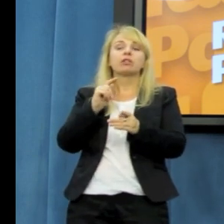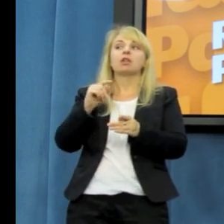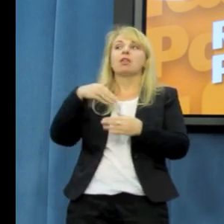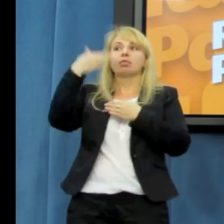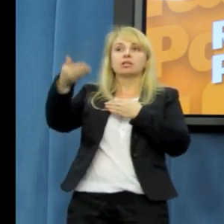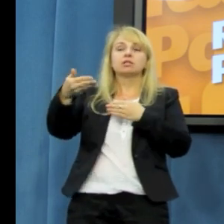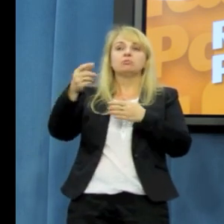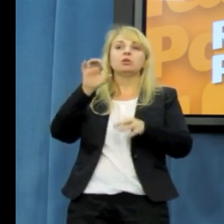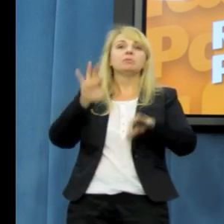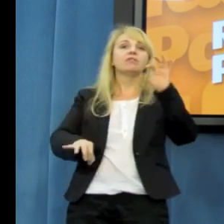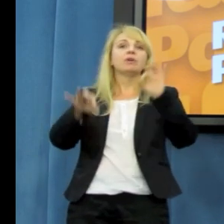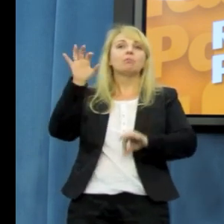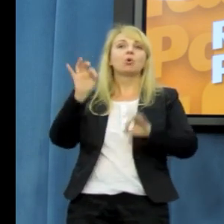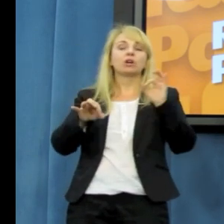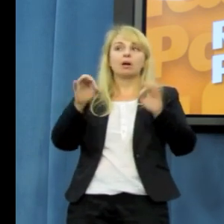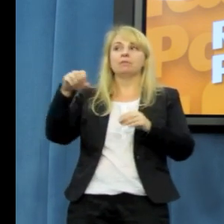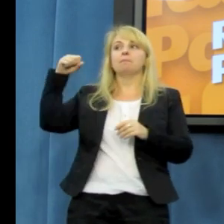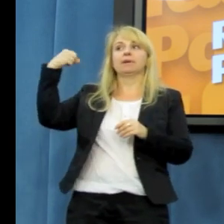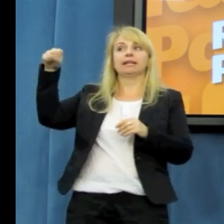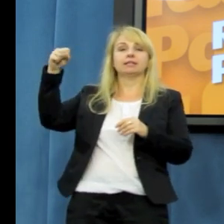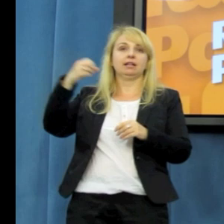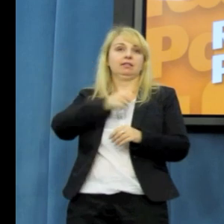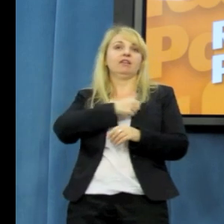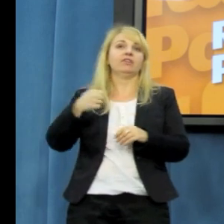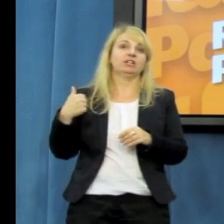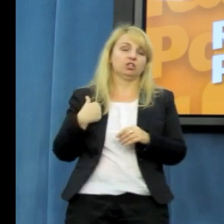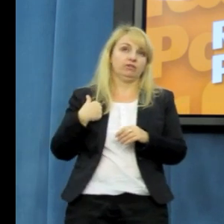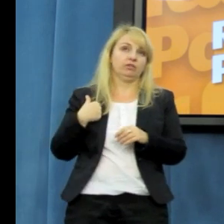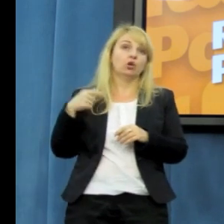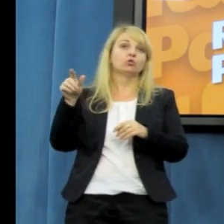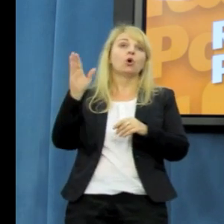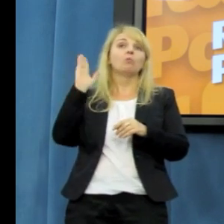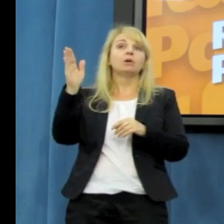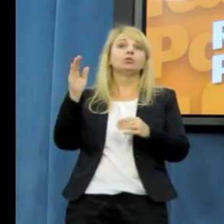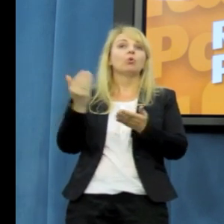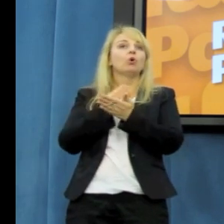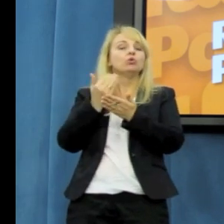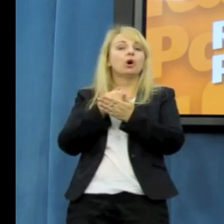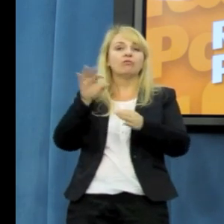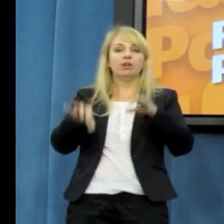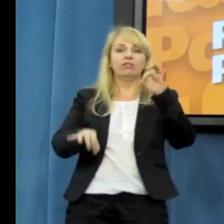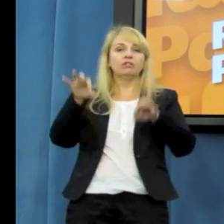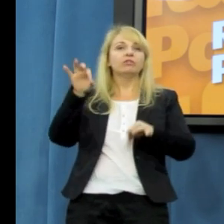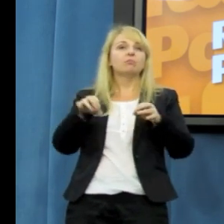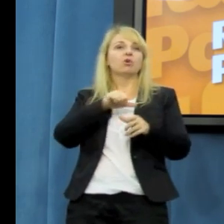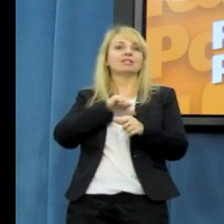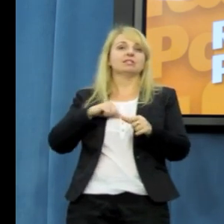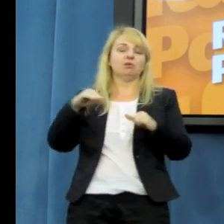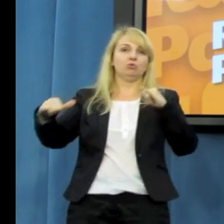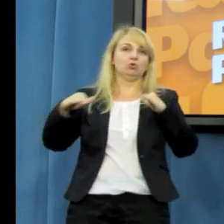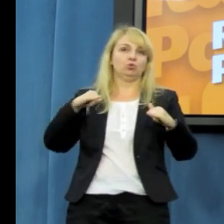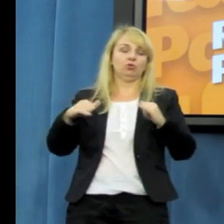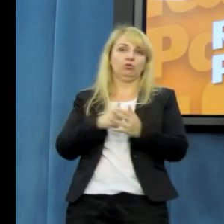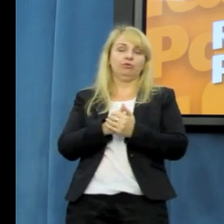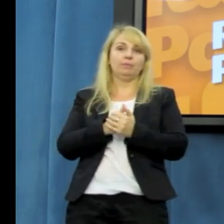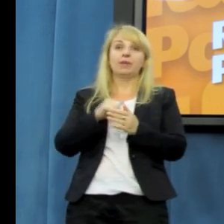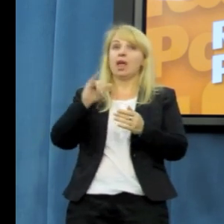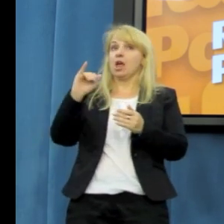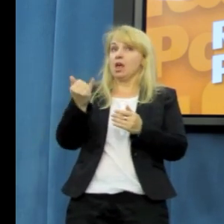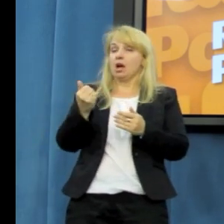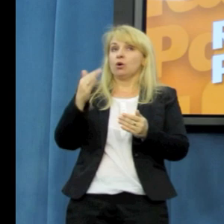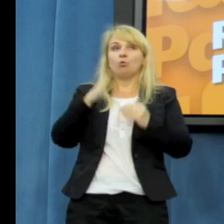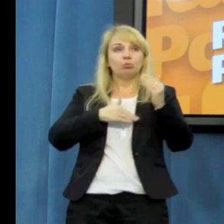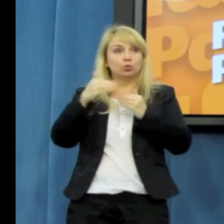na prezydenta Warszawy, czyli przed kolejnymi wyborami samorządowymi. A wiadomo, że jak się buduje